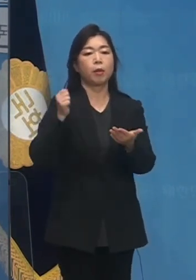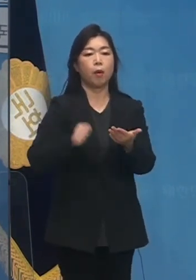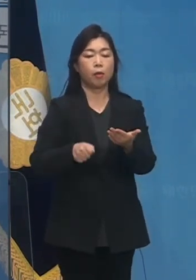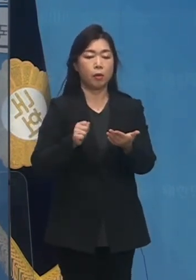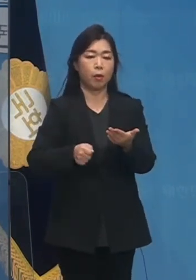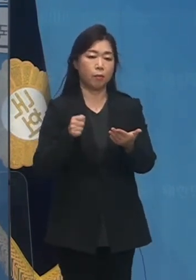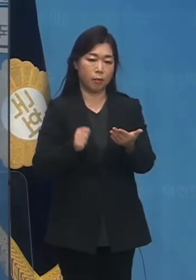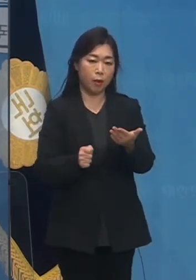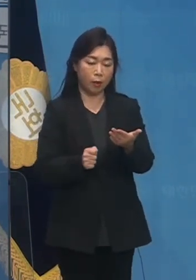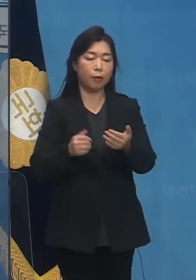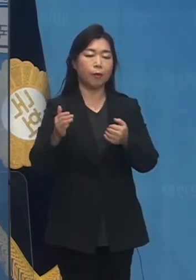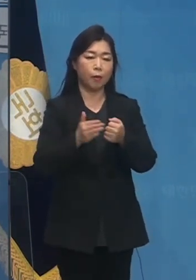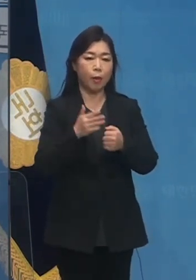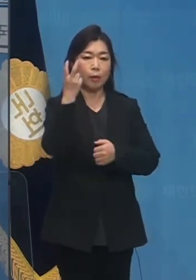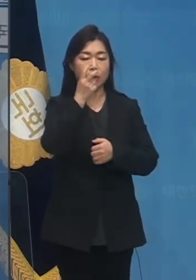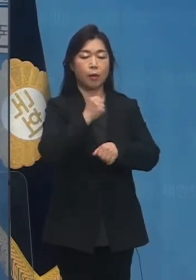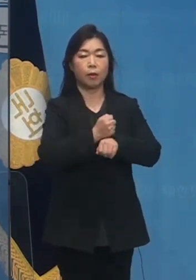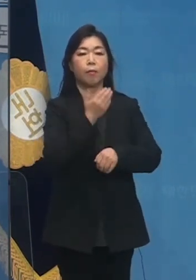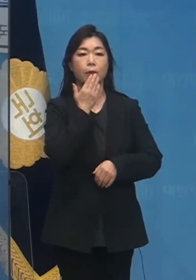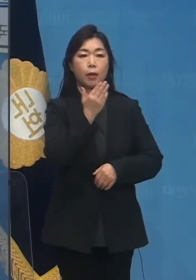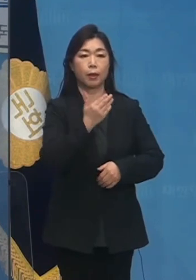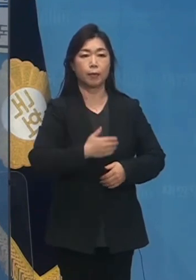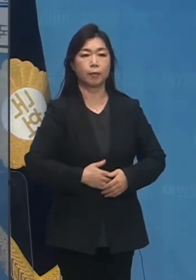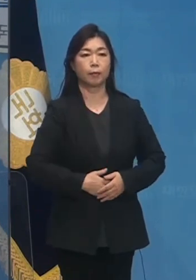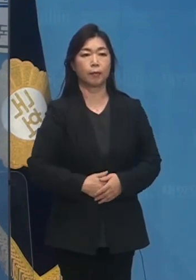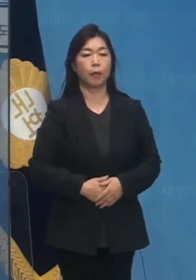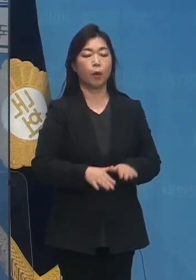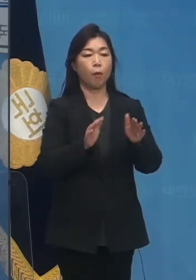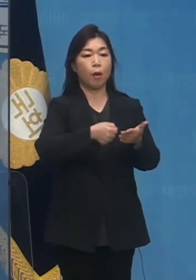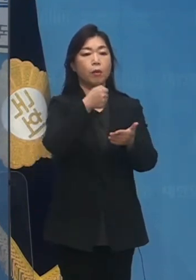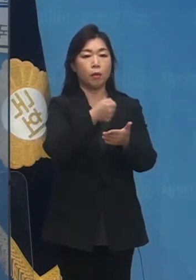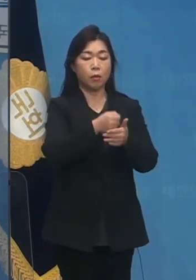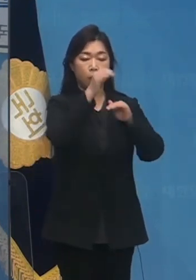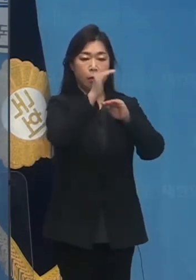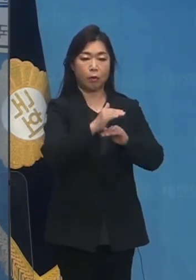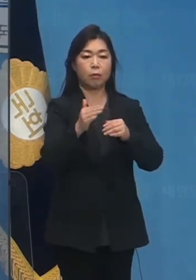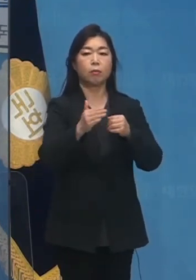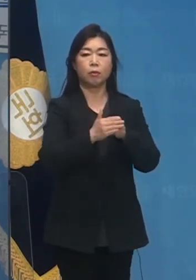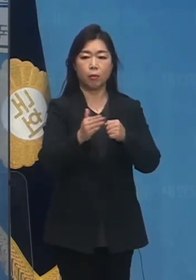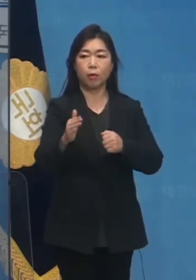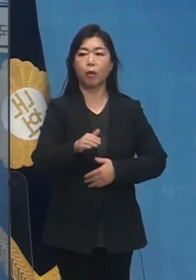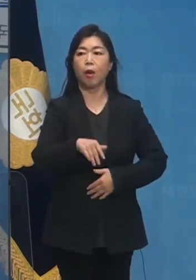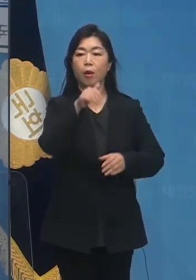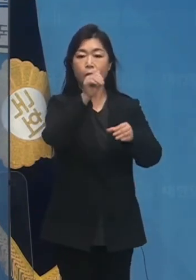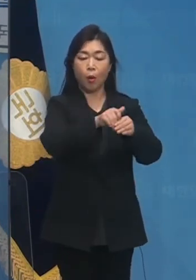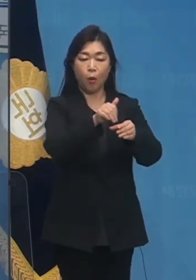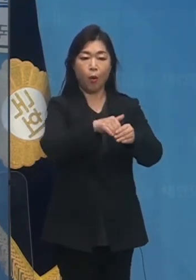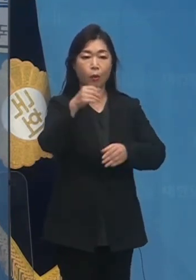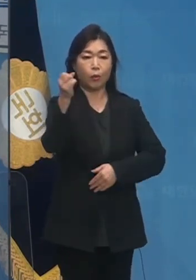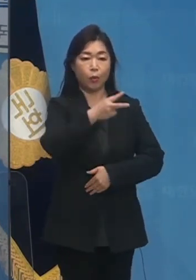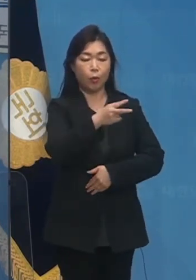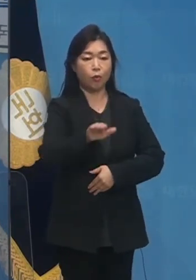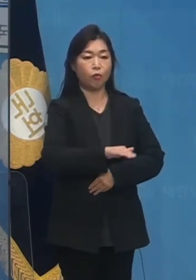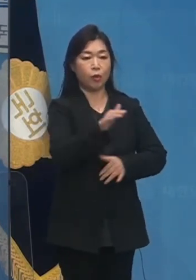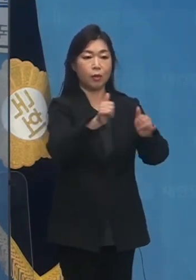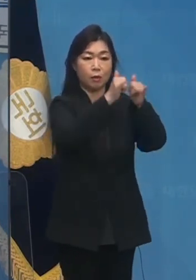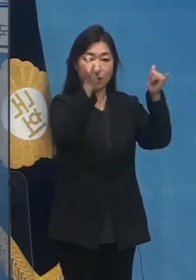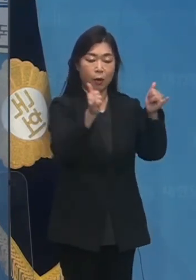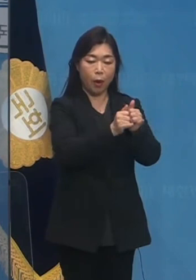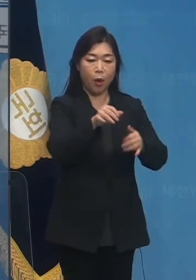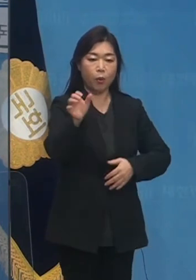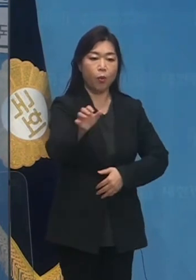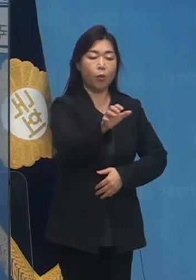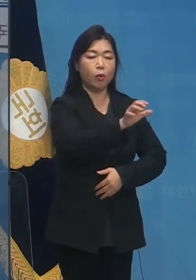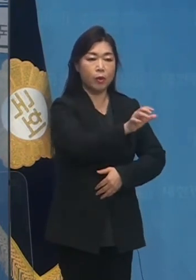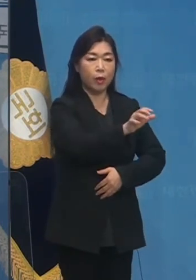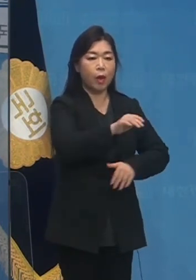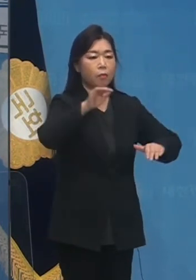지켜내게 되었습니다. 이번 판결을 계기로 선거는 물론 우리 사회 곳곳에